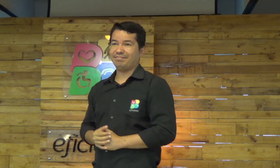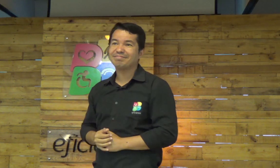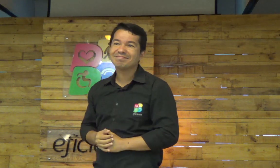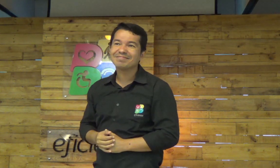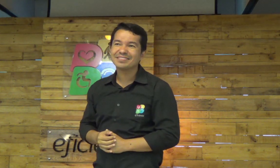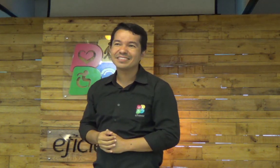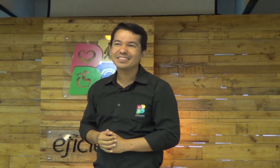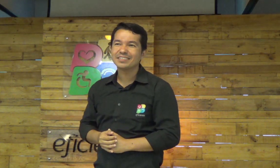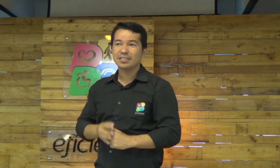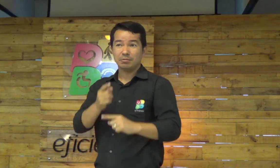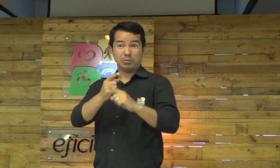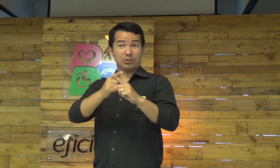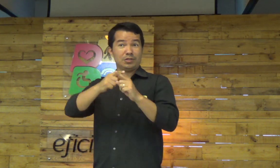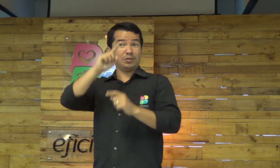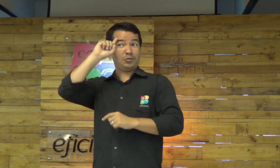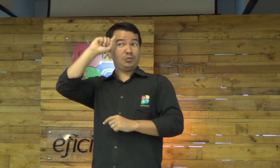tendo algumas ideias, imaginando?